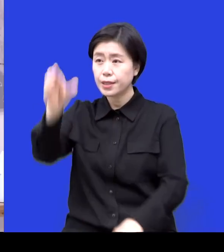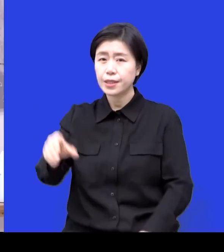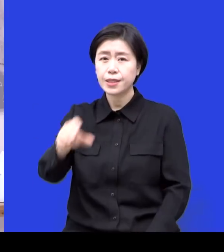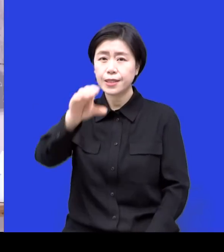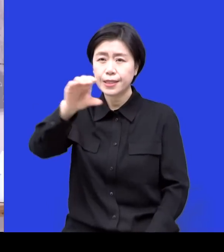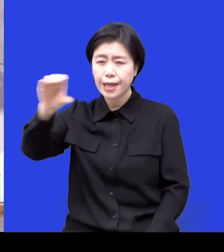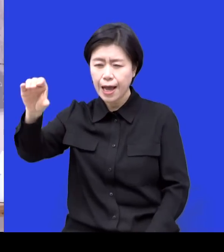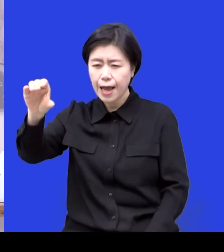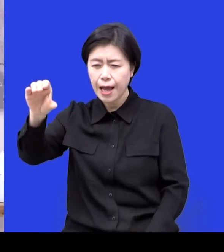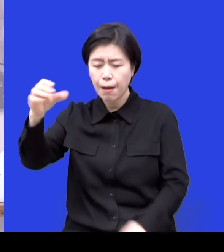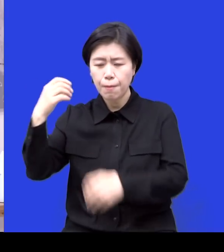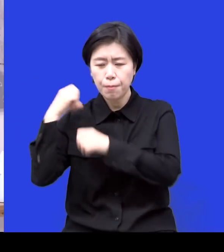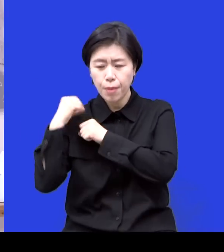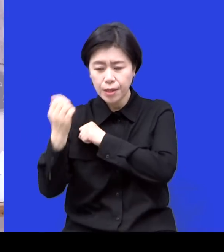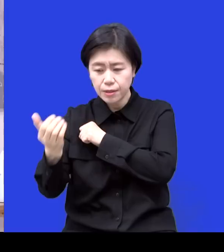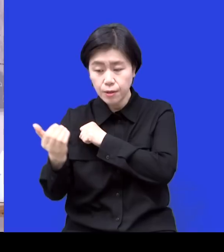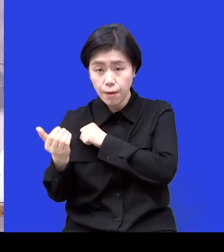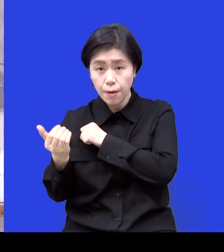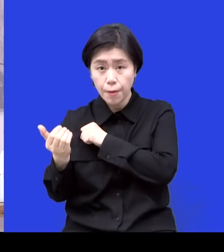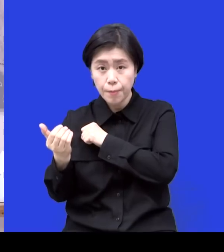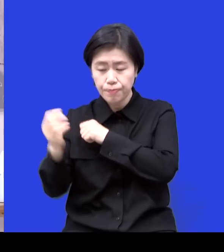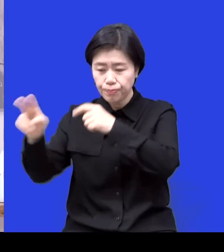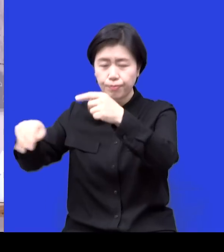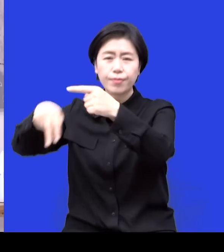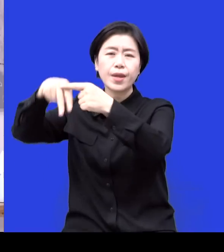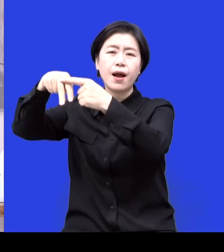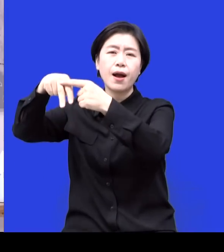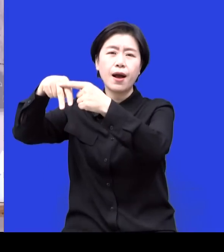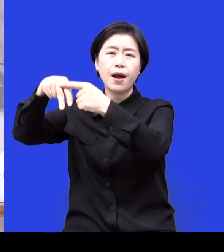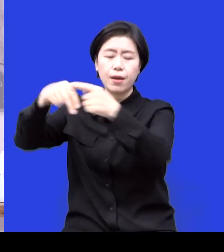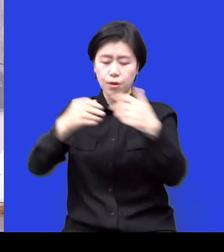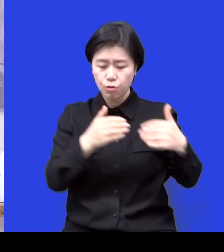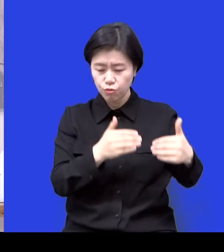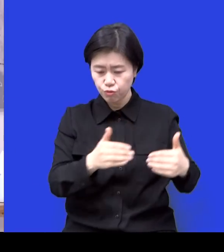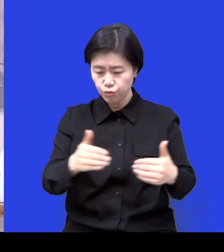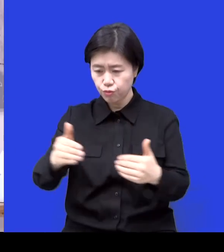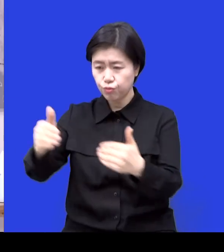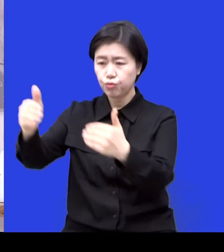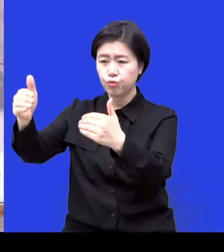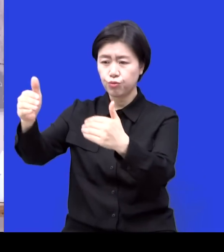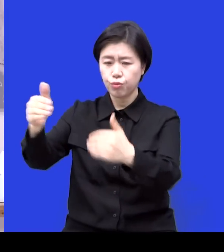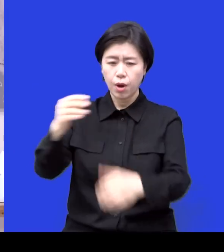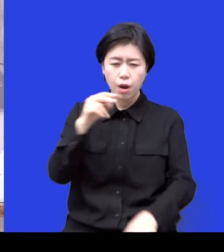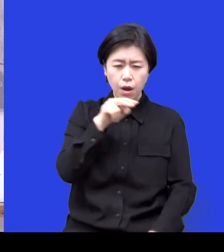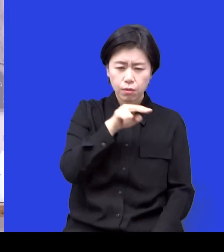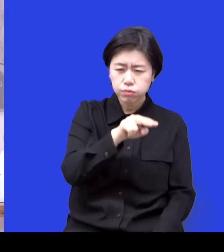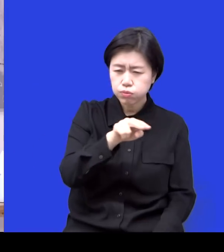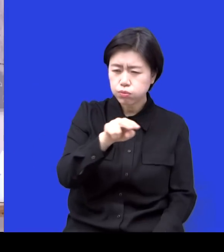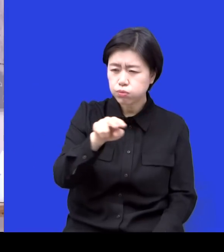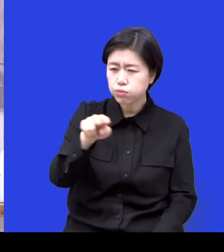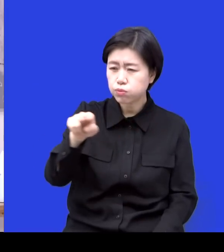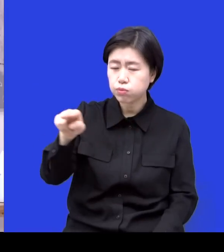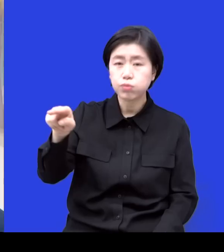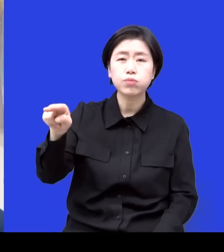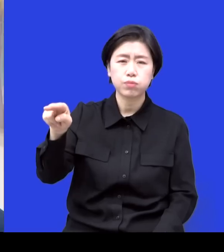직전 못 박히시고 나서 그런 모든 것들을 하나하나 너무 자세히 보게 되고 특히